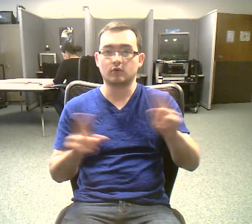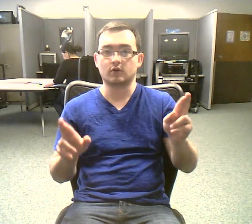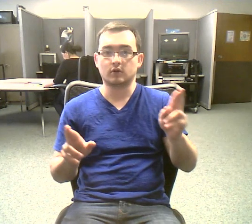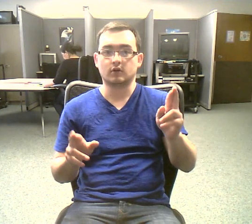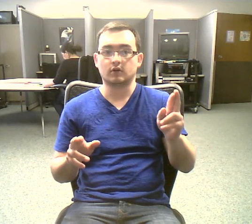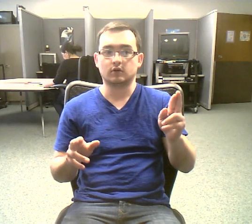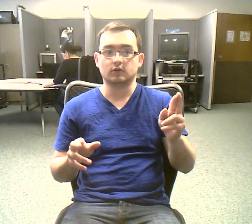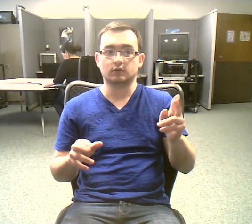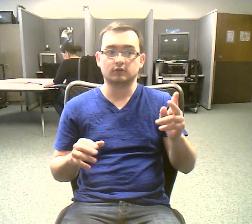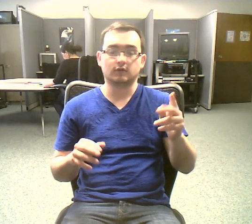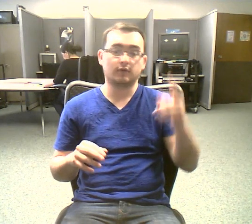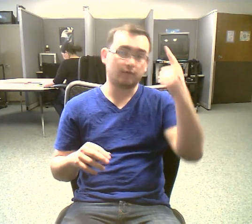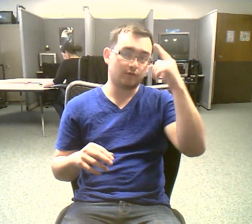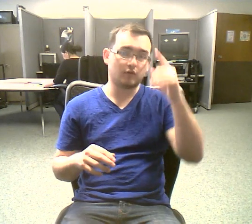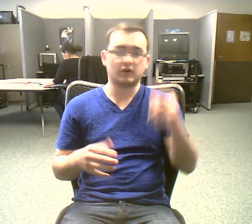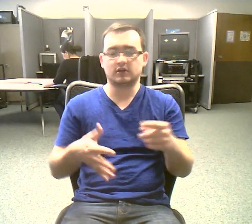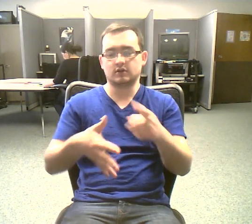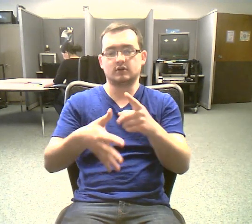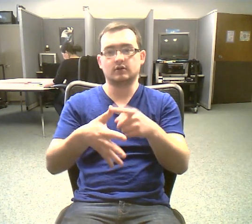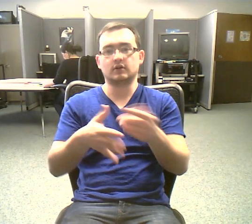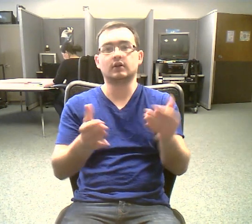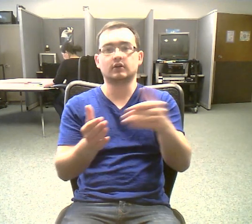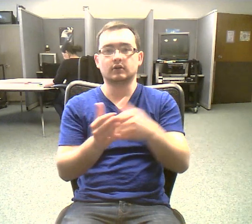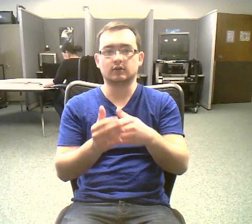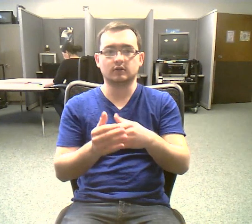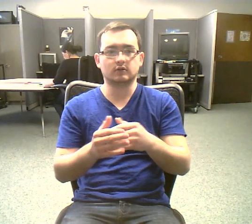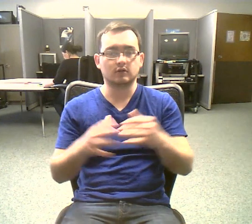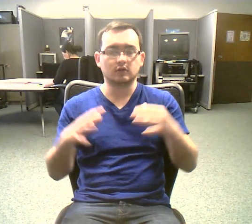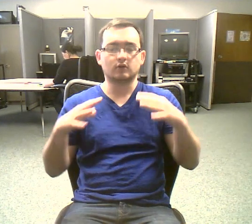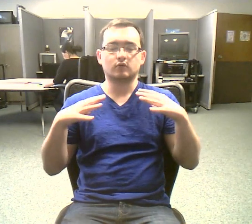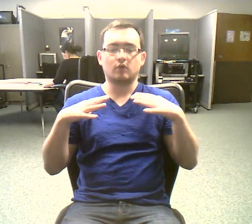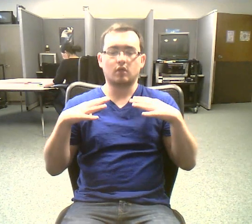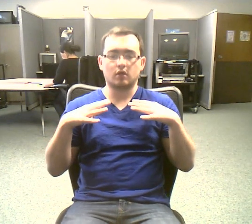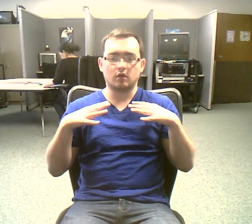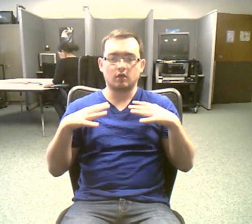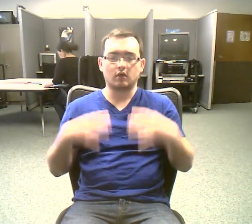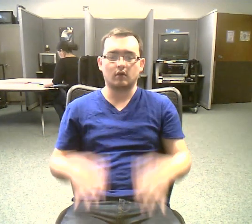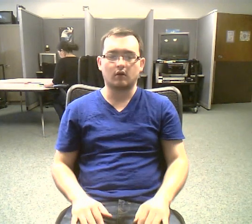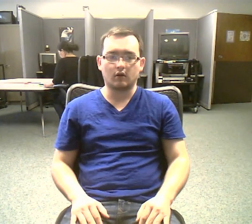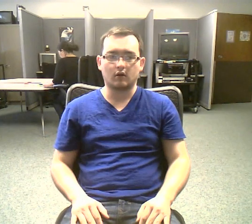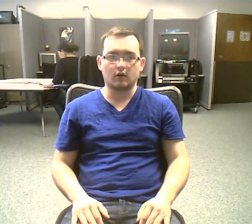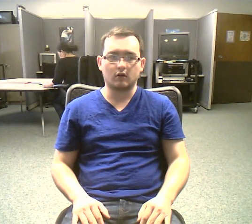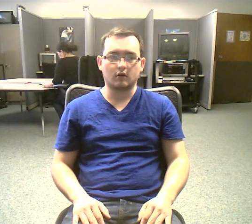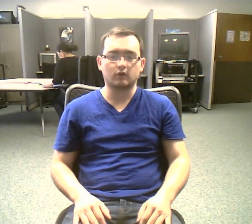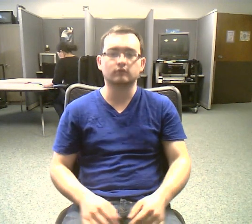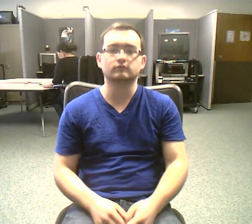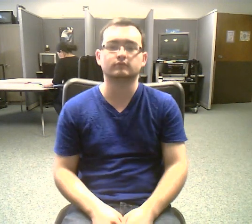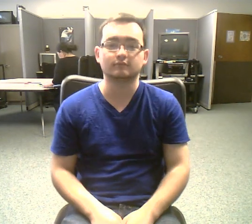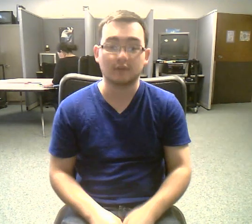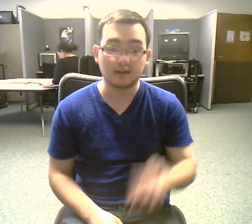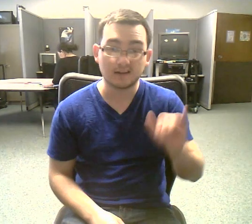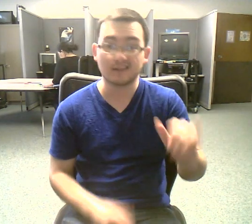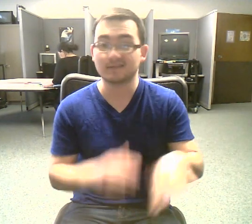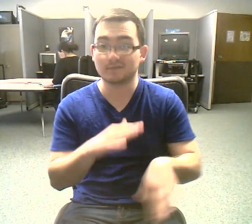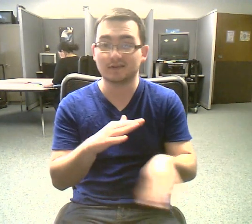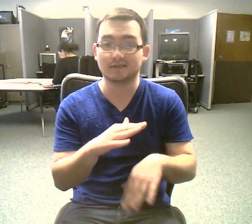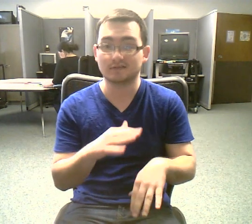That's the basics for cell biology. You should have watched and written some notes. You